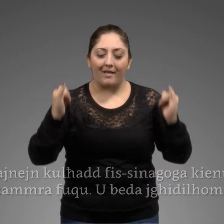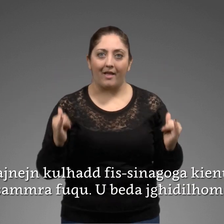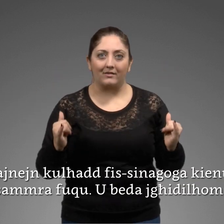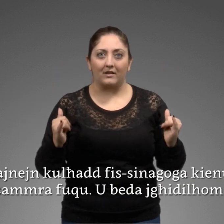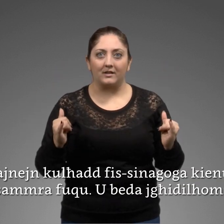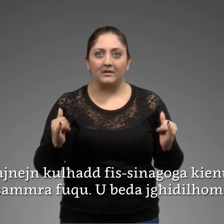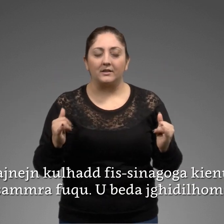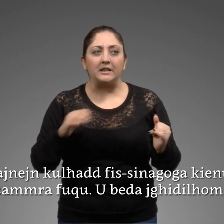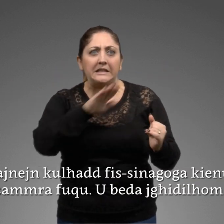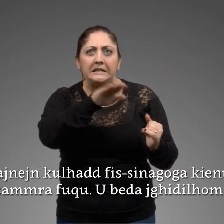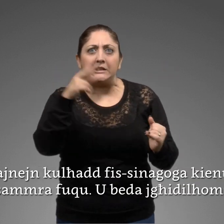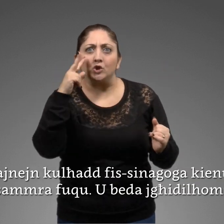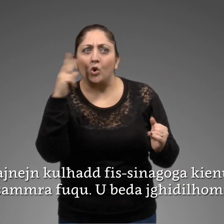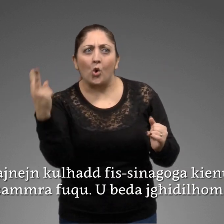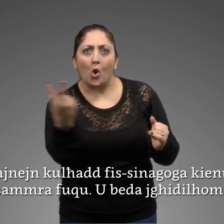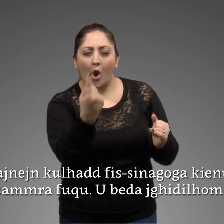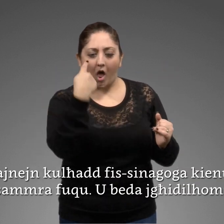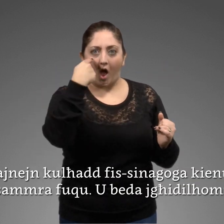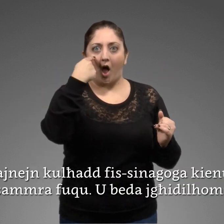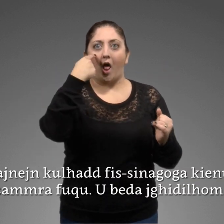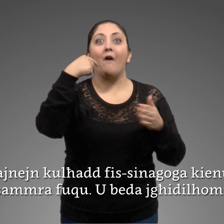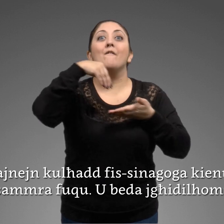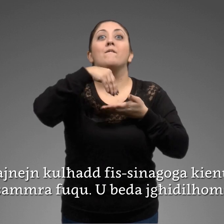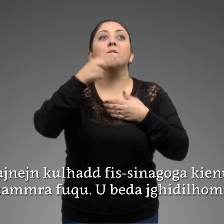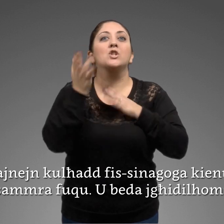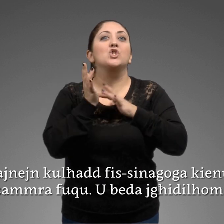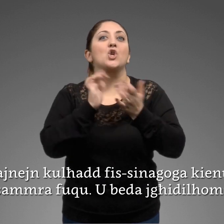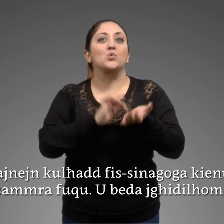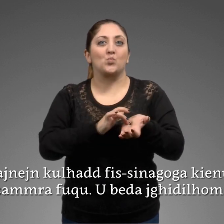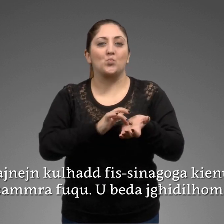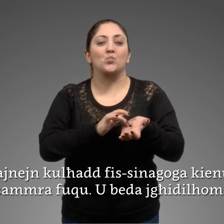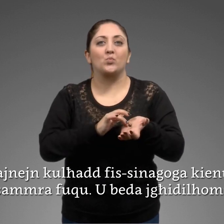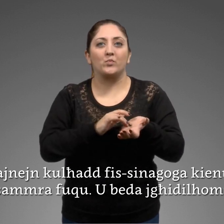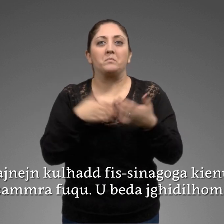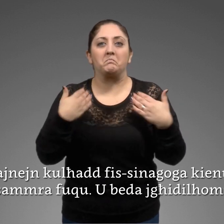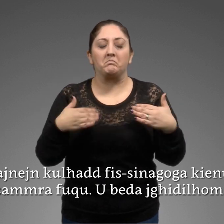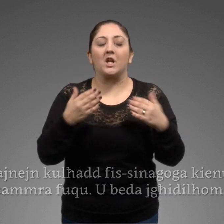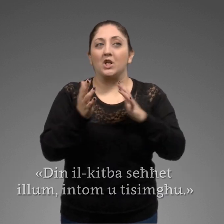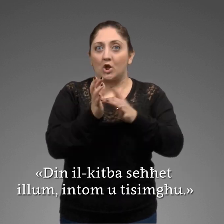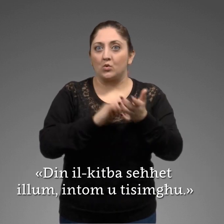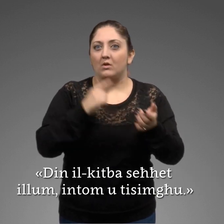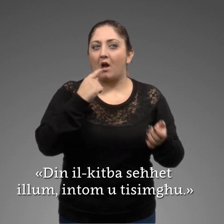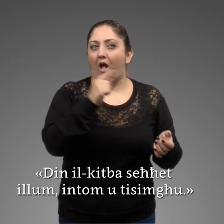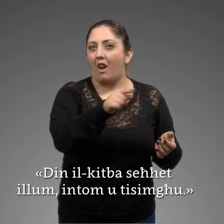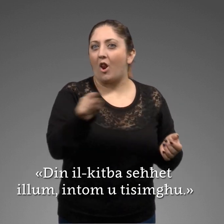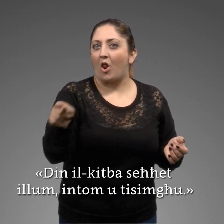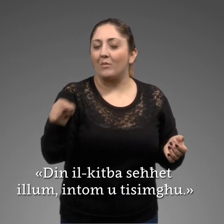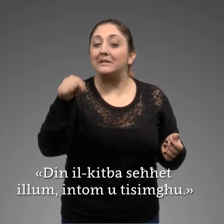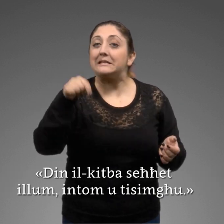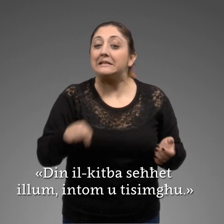għajne in-kulħat fi-l-senagoga kienu m-samra fuħu u-bada jajd-l-lom din-l-kidba saħħet